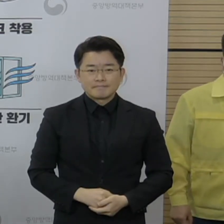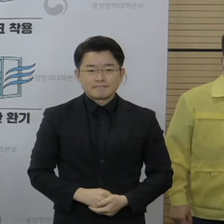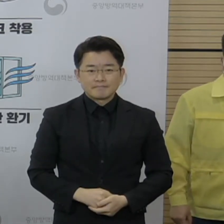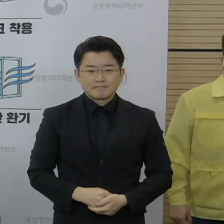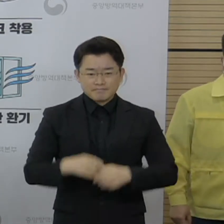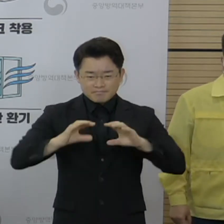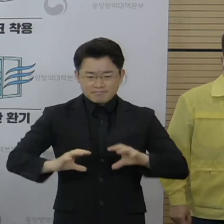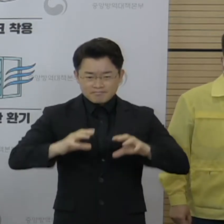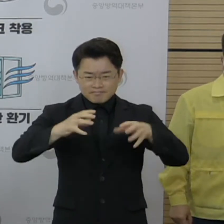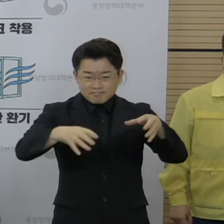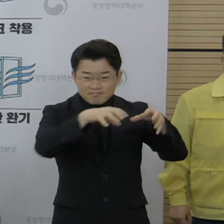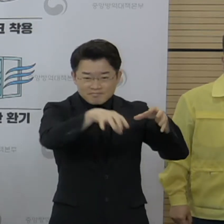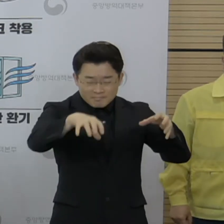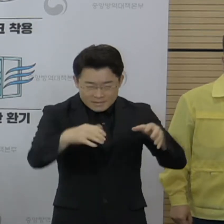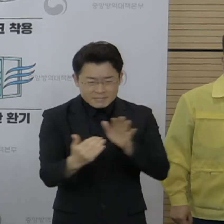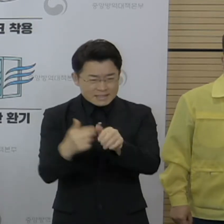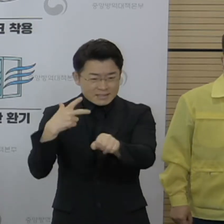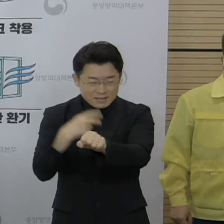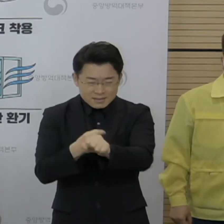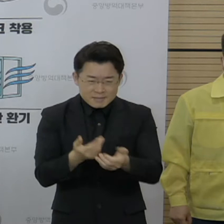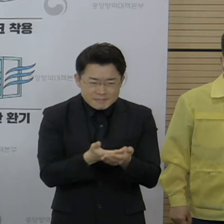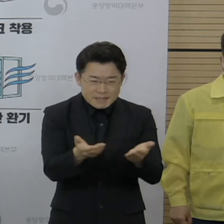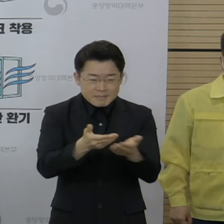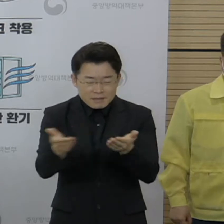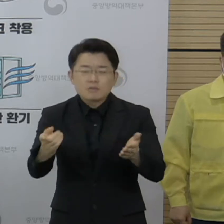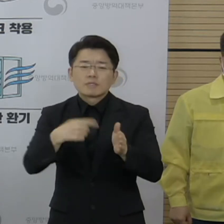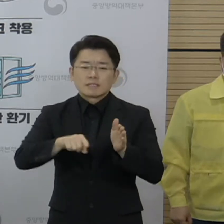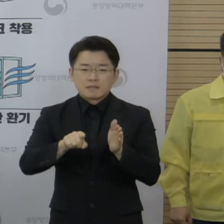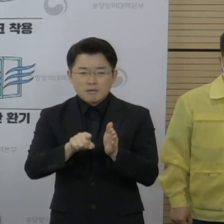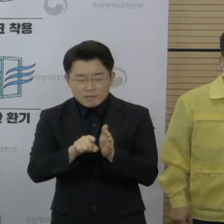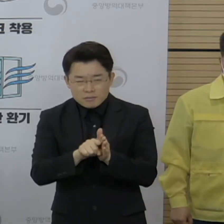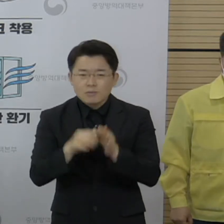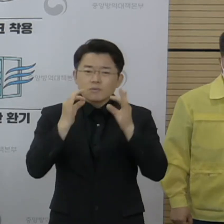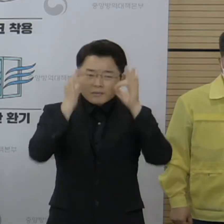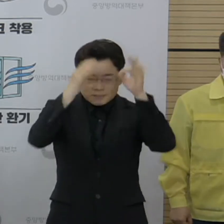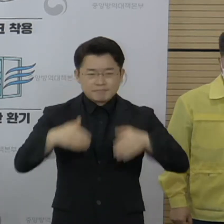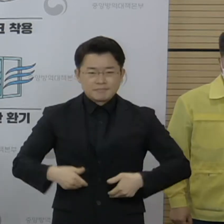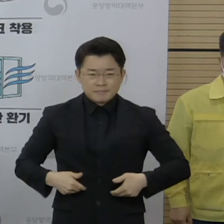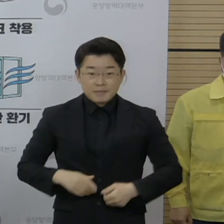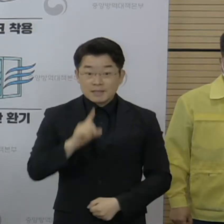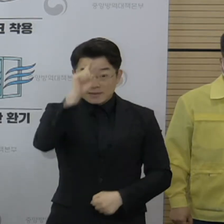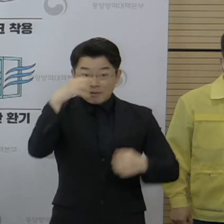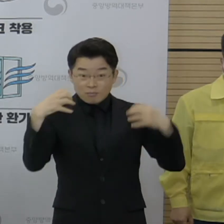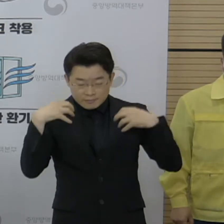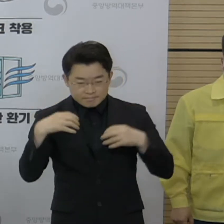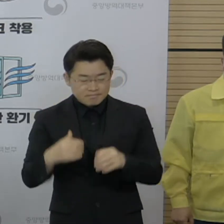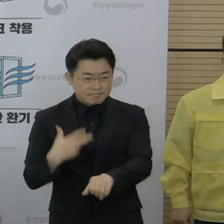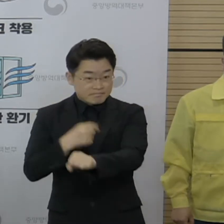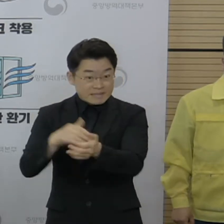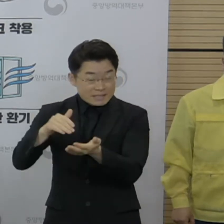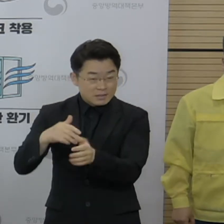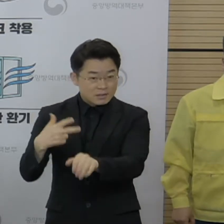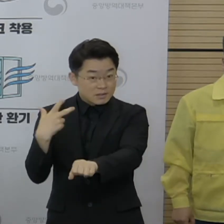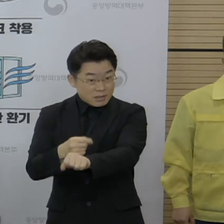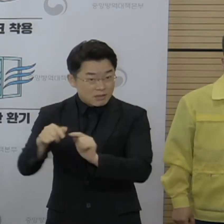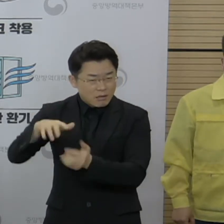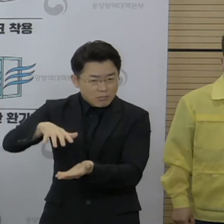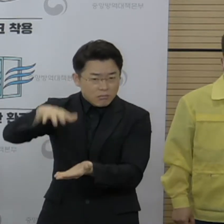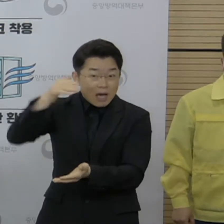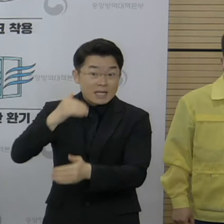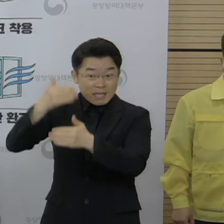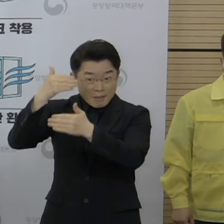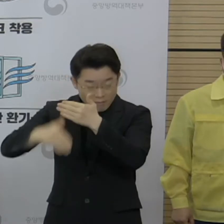세계 적재적소에 효율적으로 사용될 수 있도록 정부는 백신 교환을 적극 활용할 계획입니다.